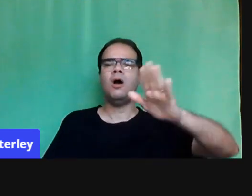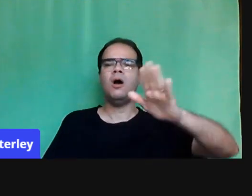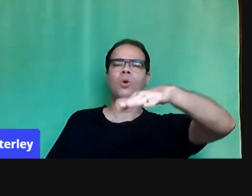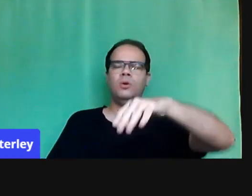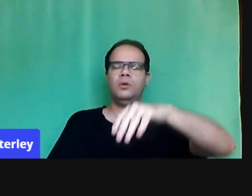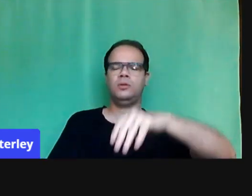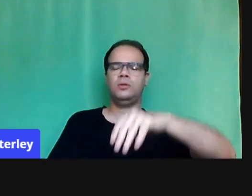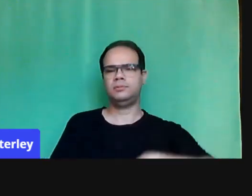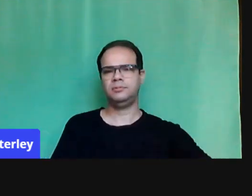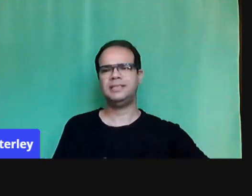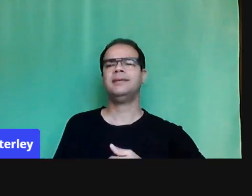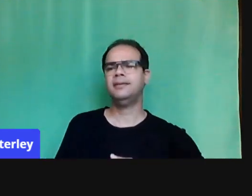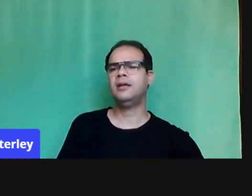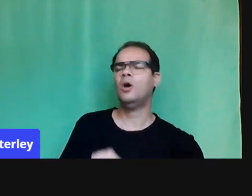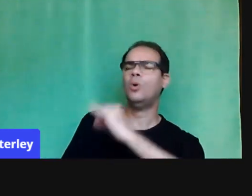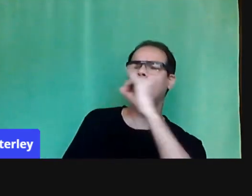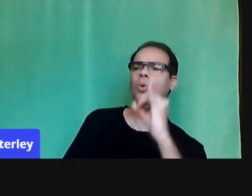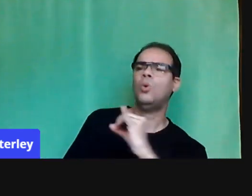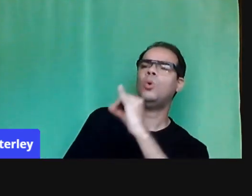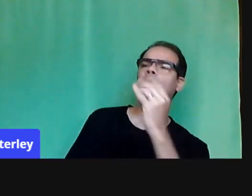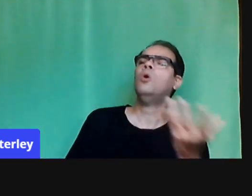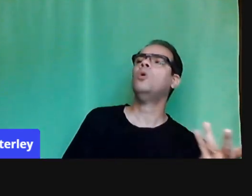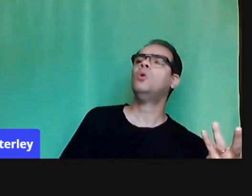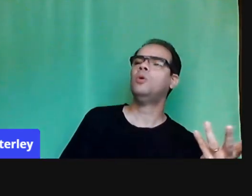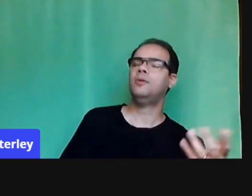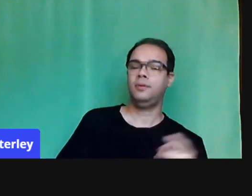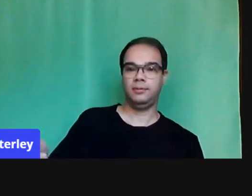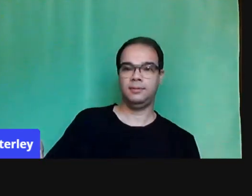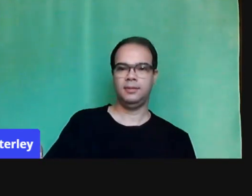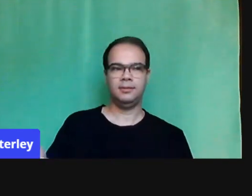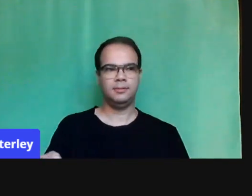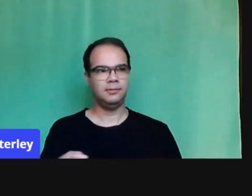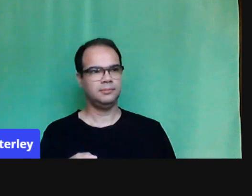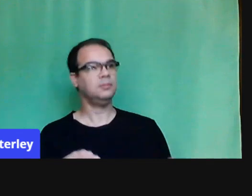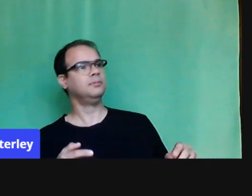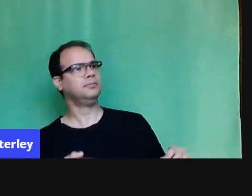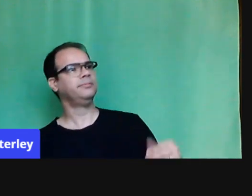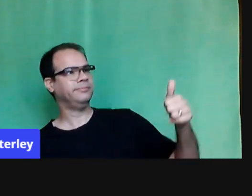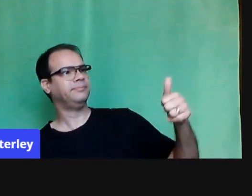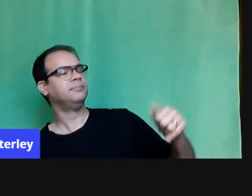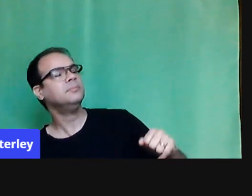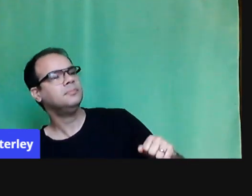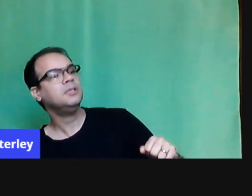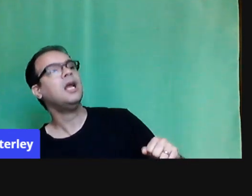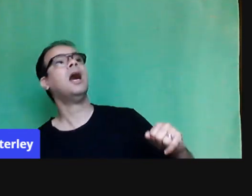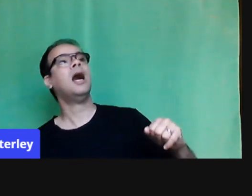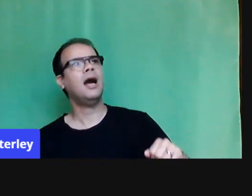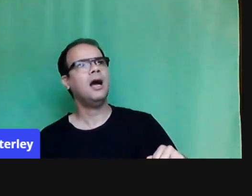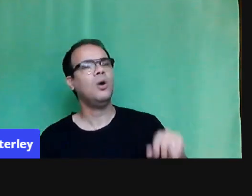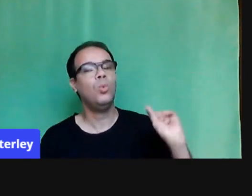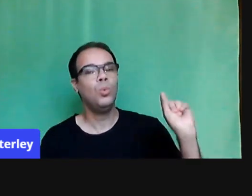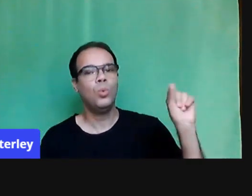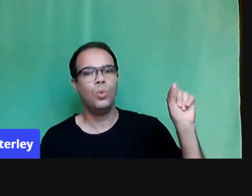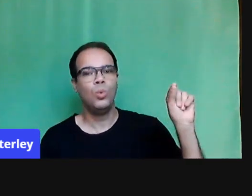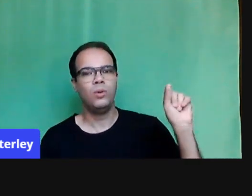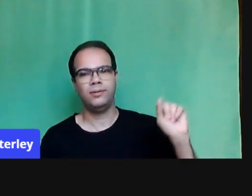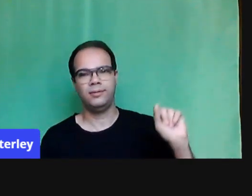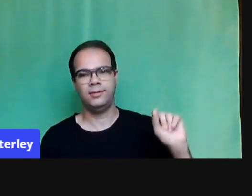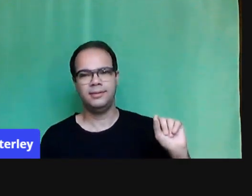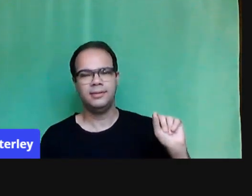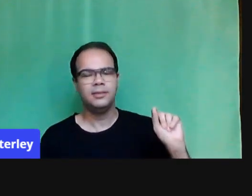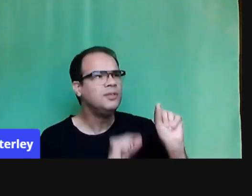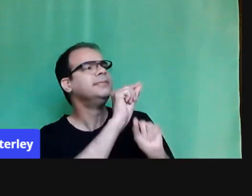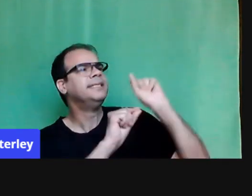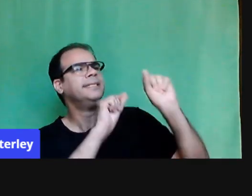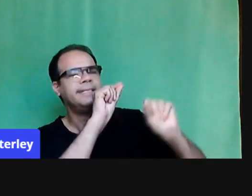oi, né? Eu começo, é a palavra que me desperta, que desperta o meu aluno para algumas interações